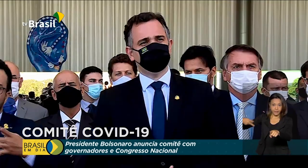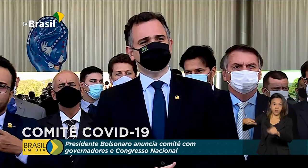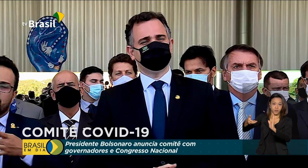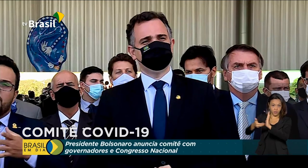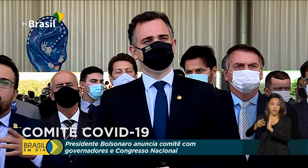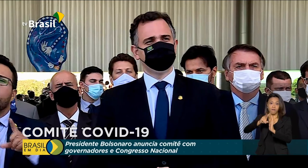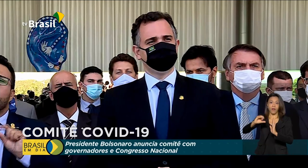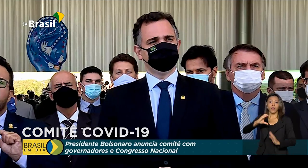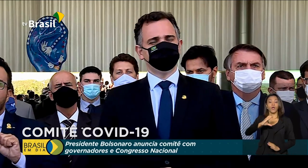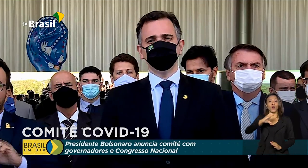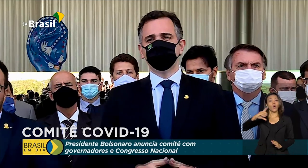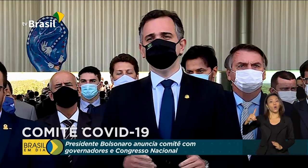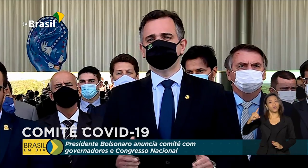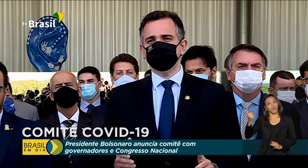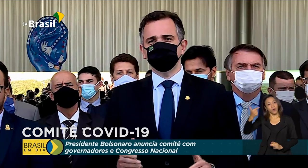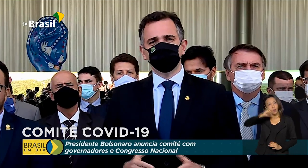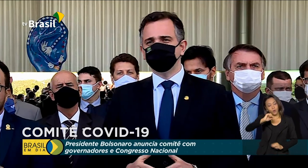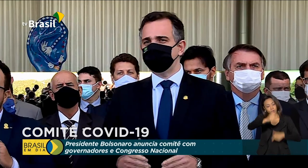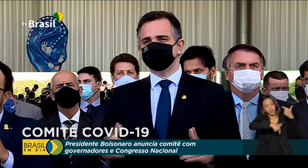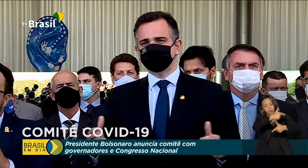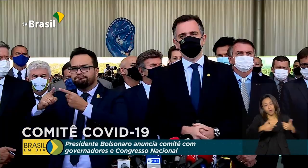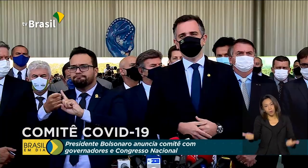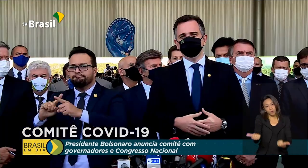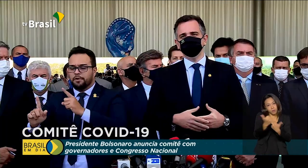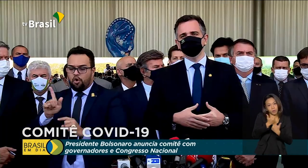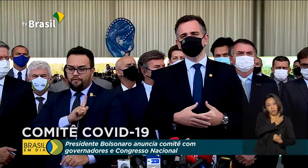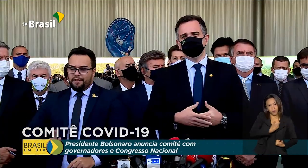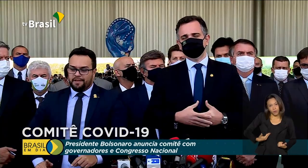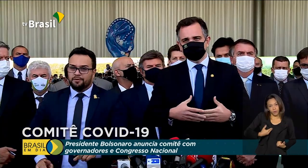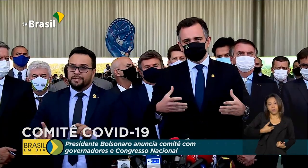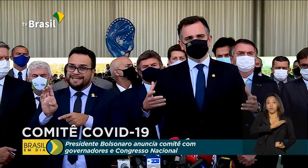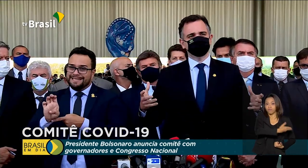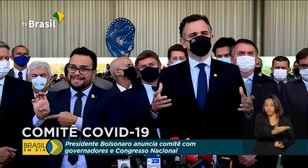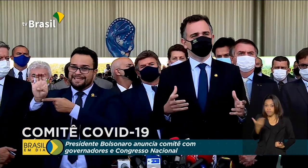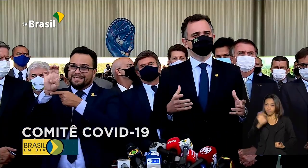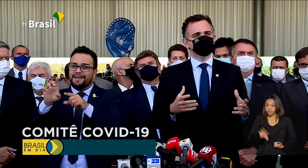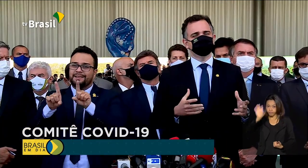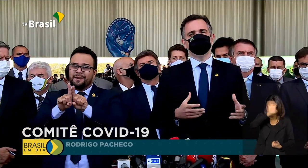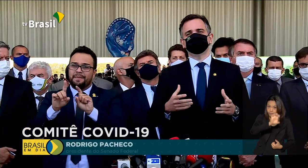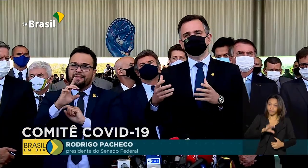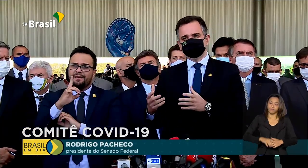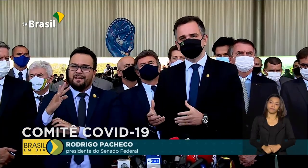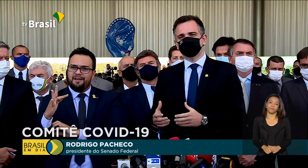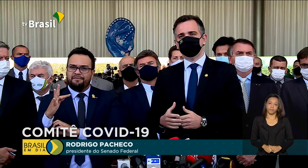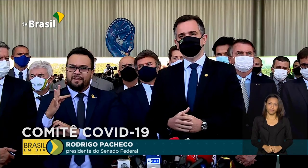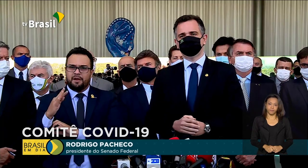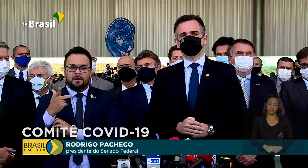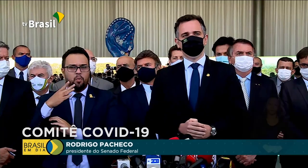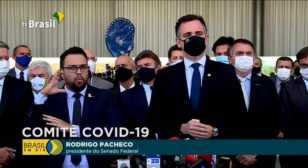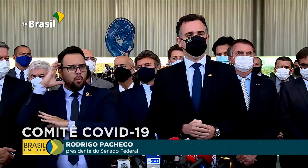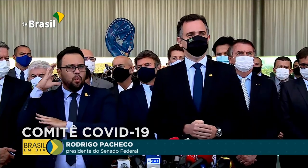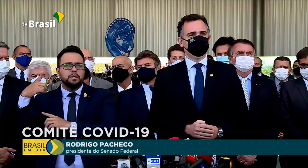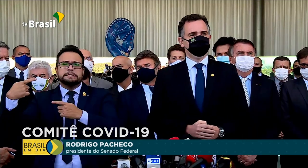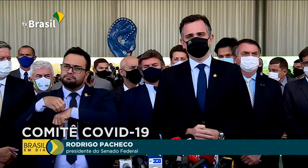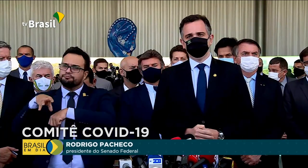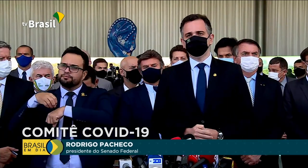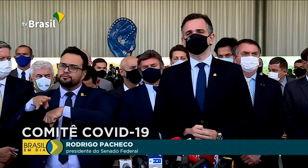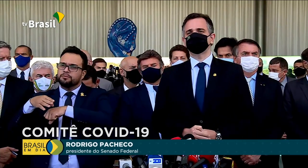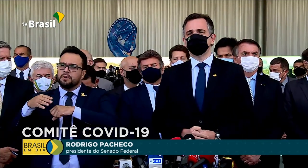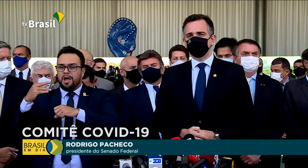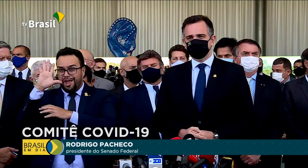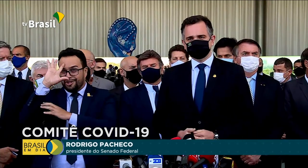outra frente de trabalho junto aos governadores. Ouvindo a demanda de todos e trazendo para este comitê